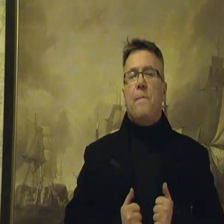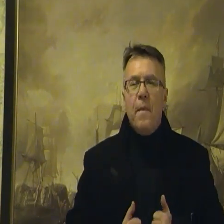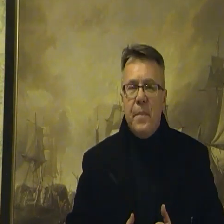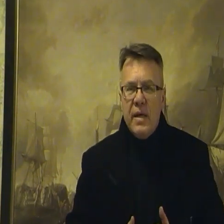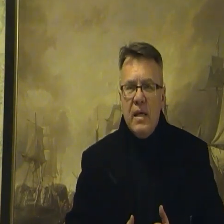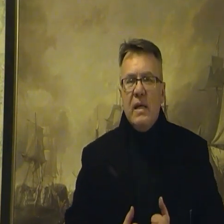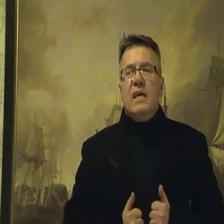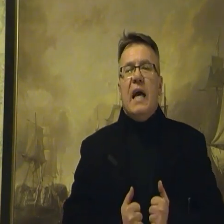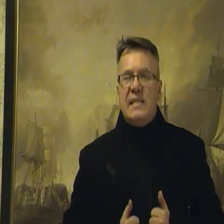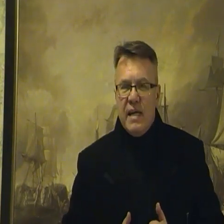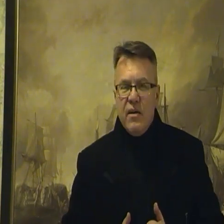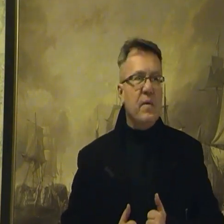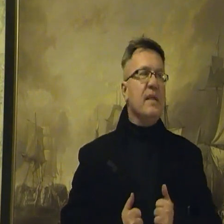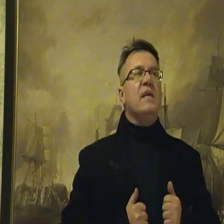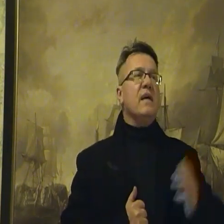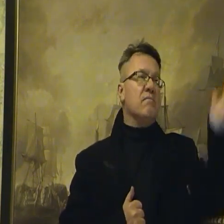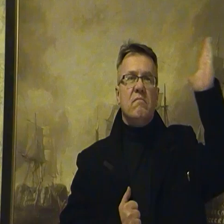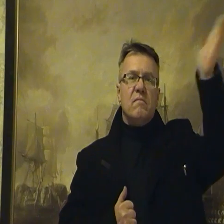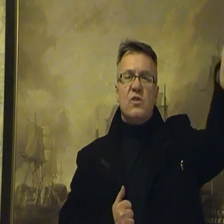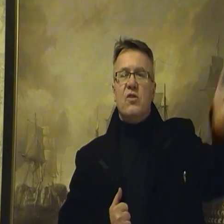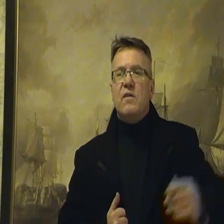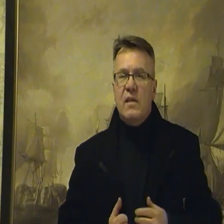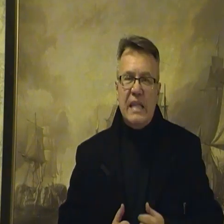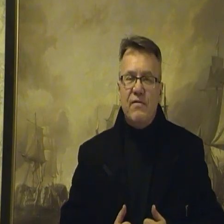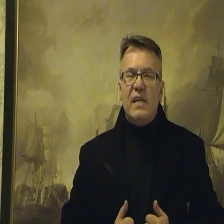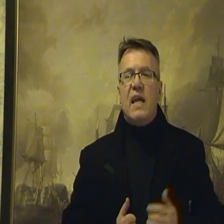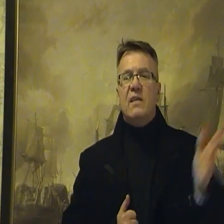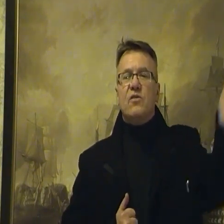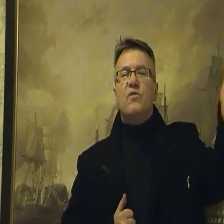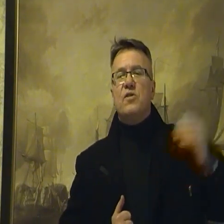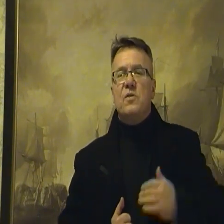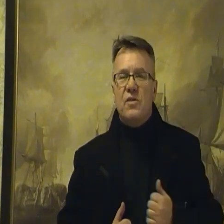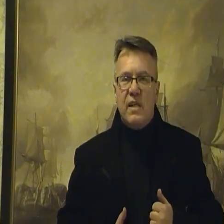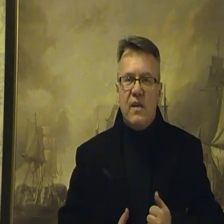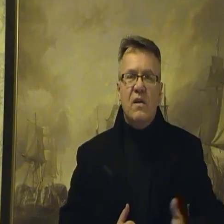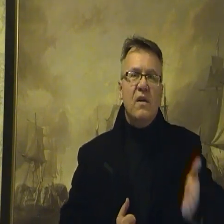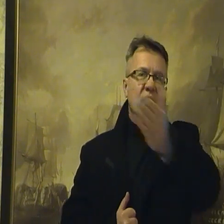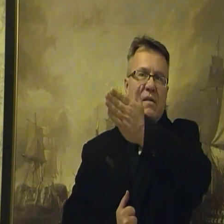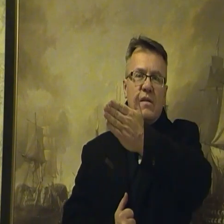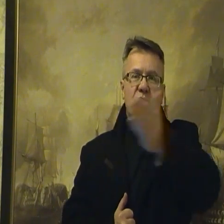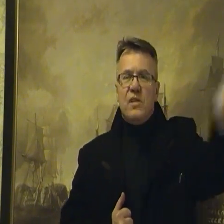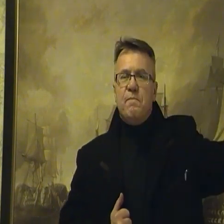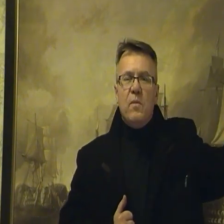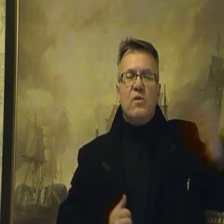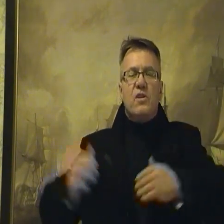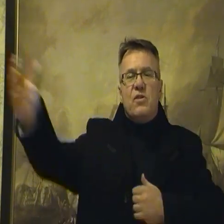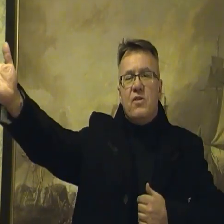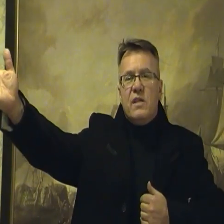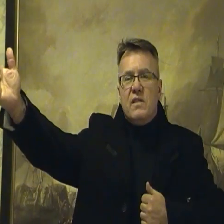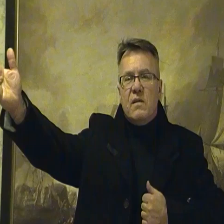pompy i jazda i obojętnie. Czy to dawny karmień z roku osiemdziesiątego, czy to jest Pomorze, czy to jest